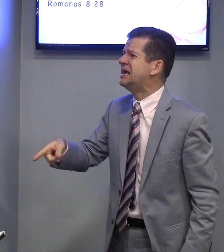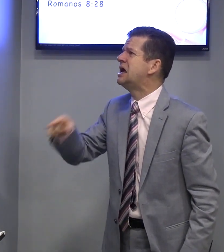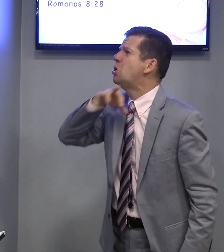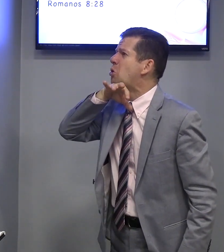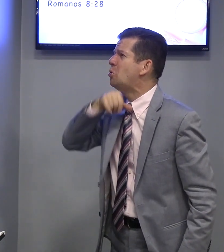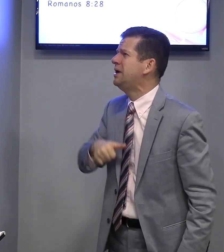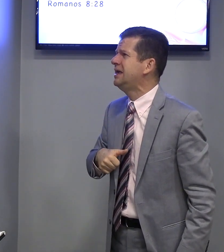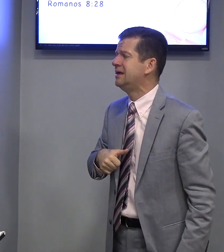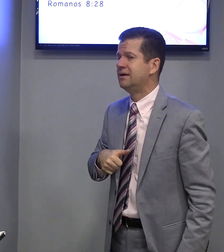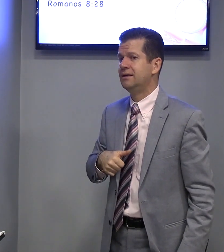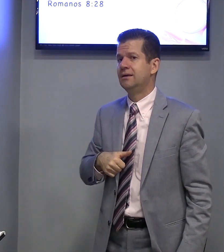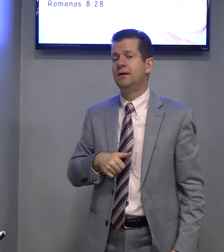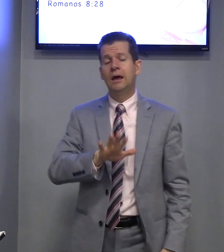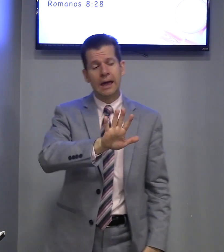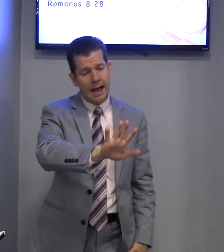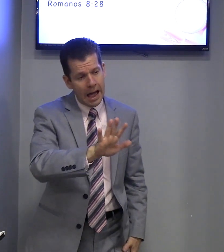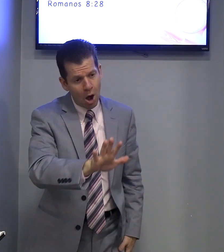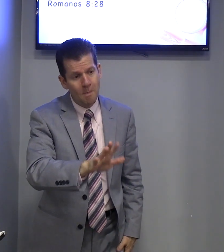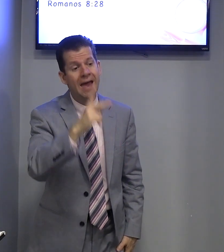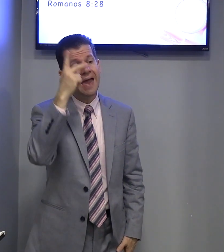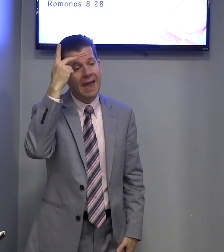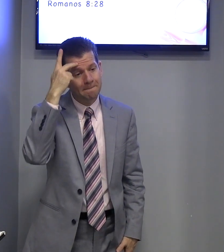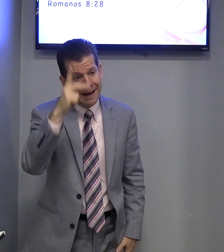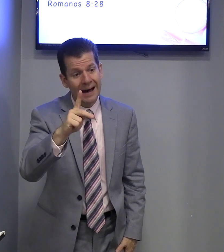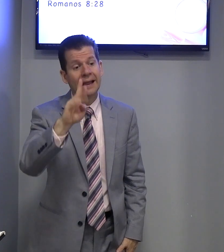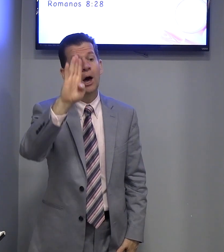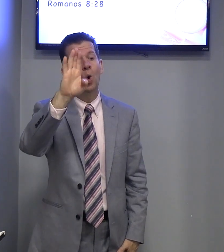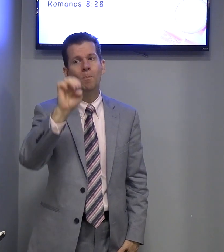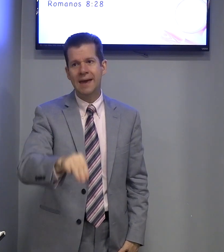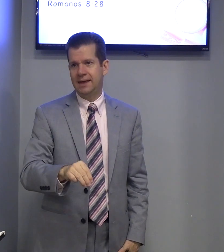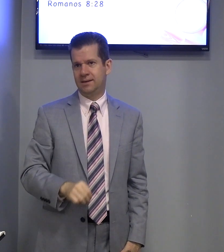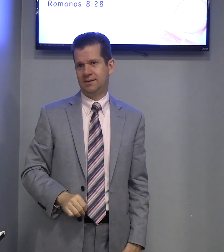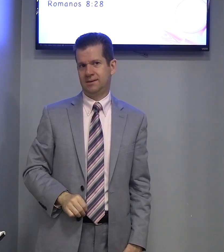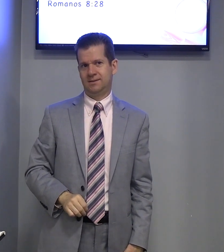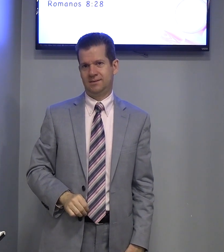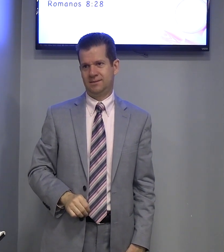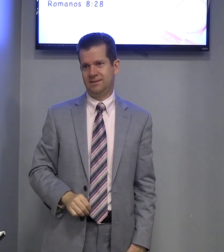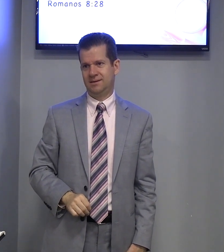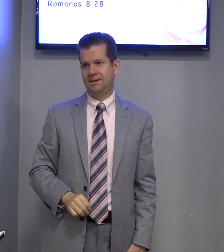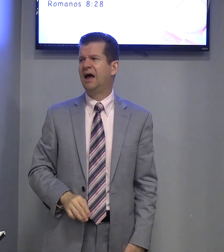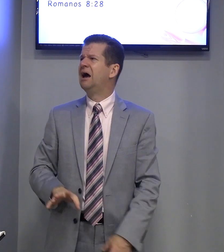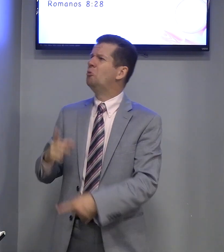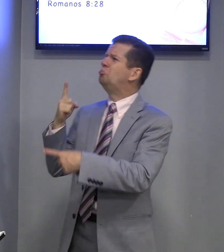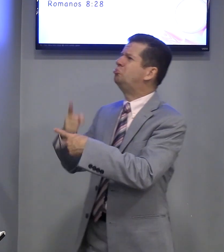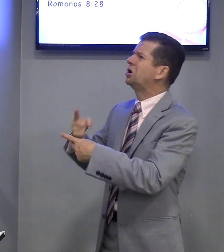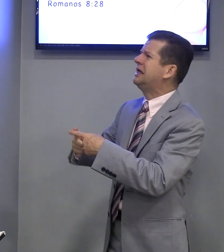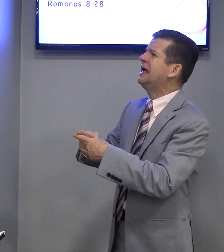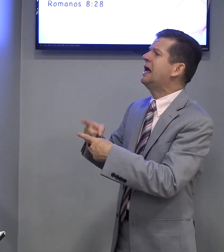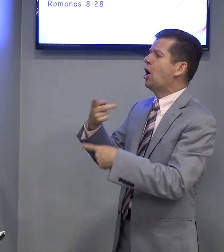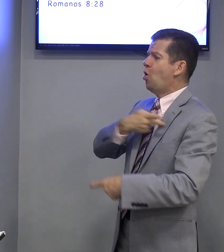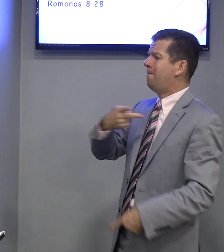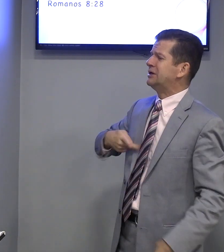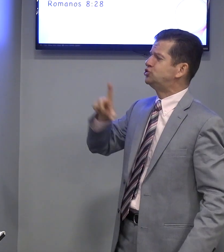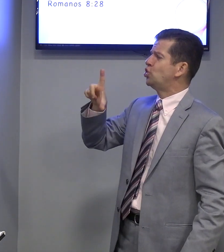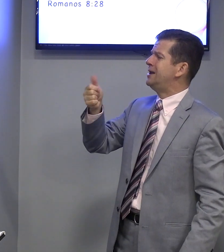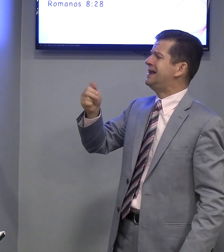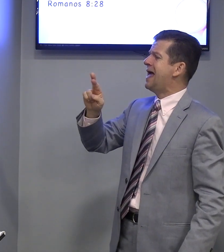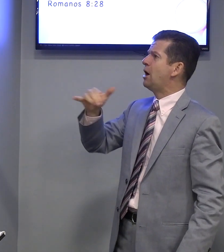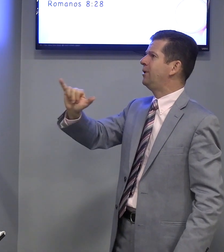o ruim? Calma. É para o bem. Por que o pastor Larry